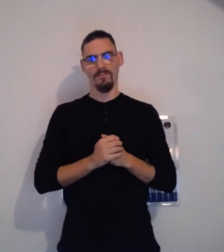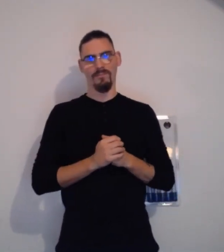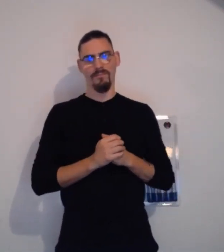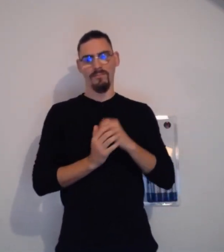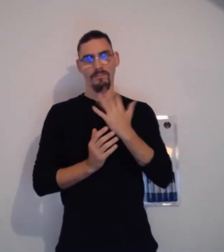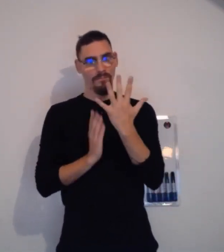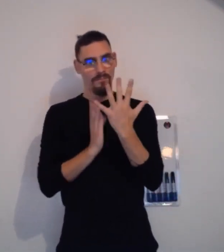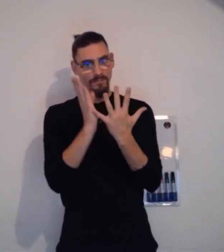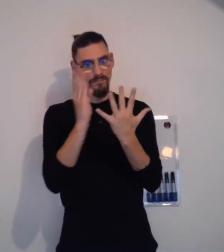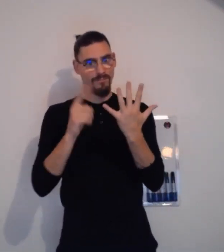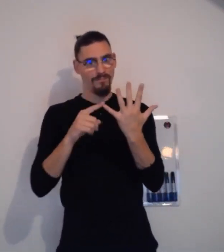Cinquième possibilité.